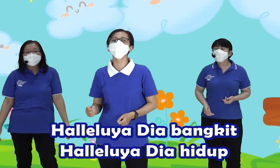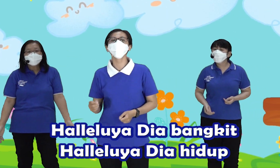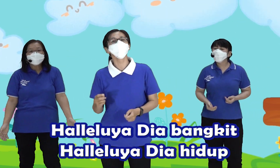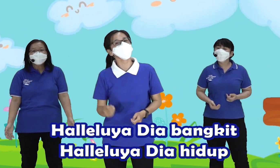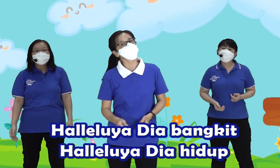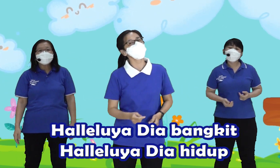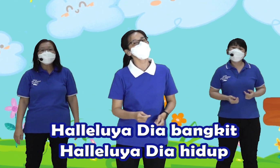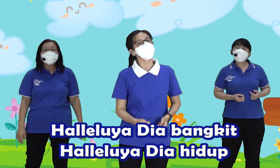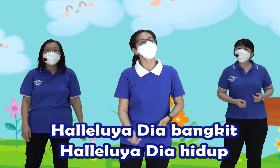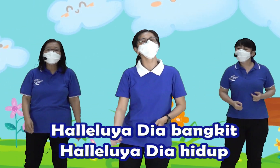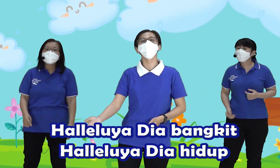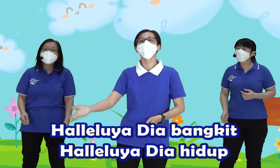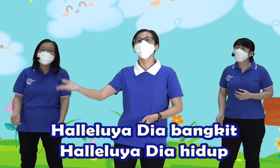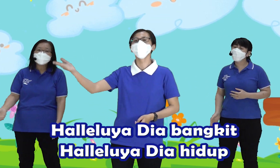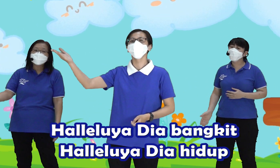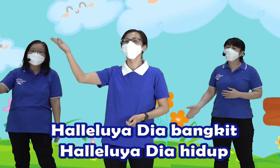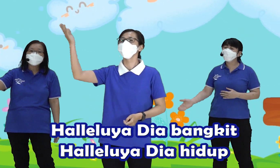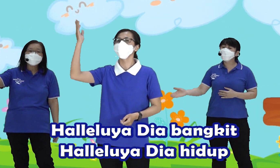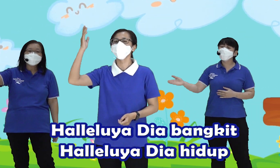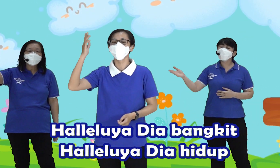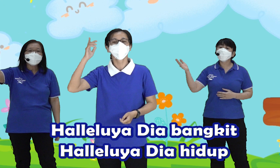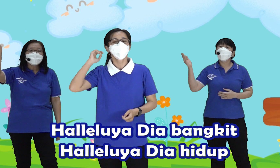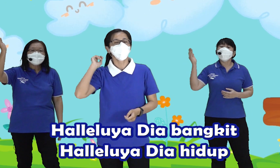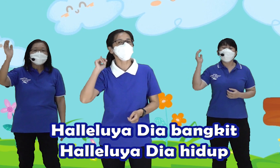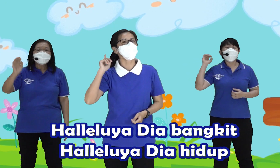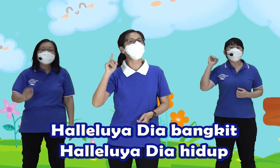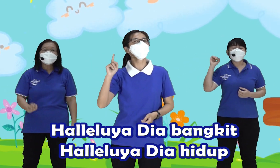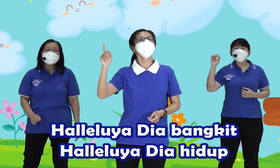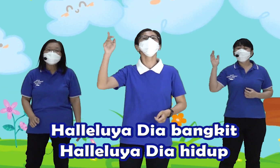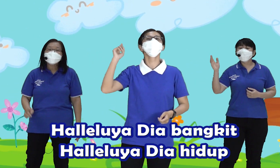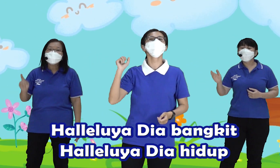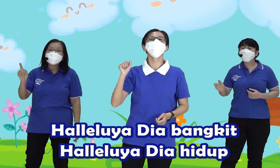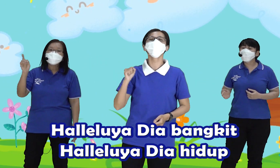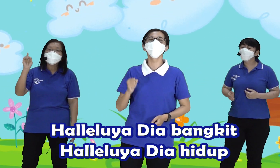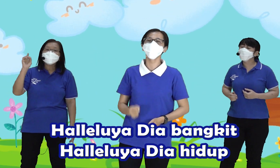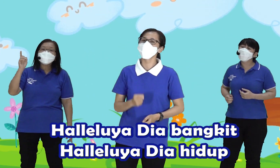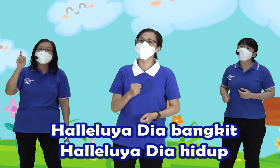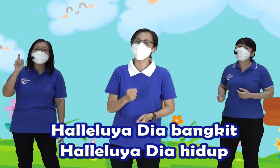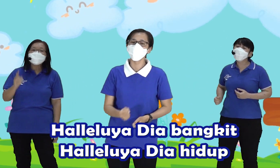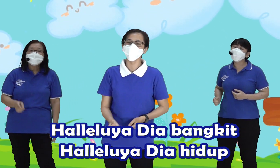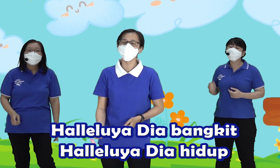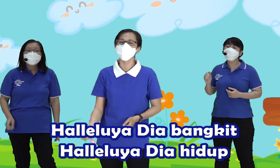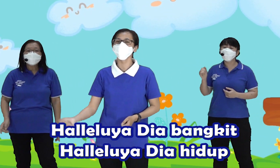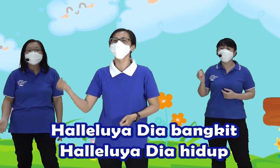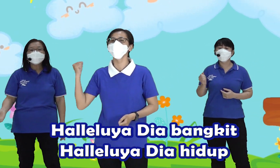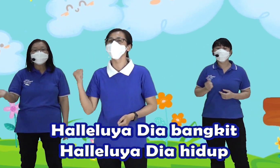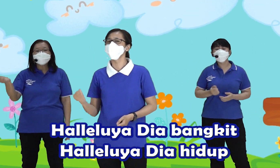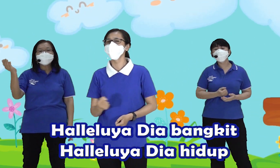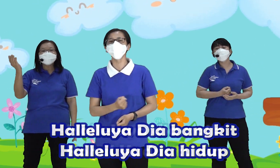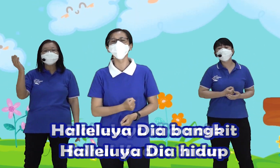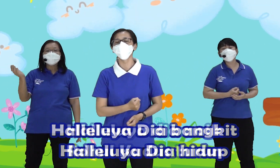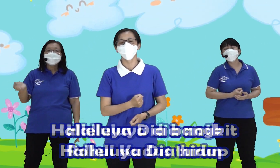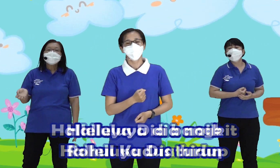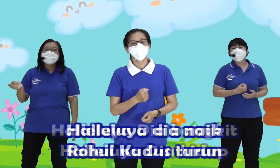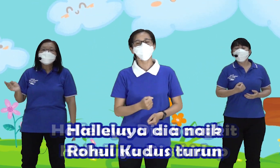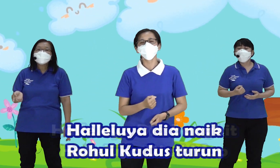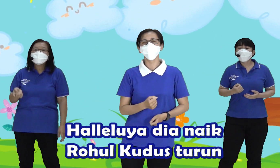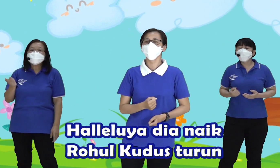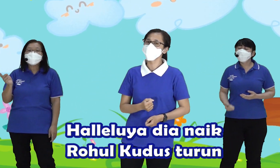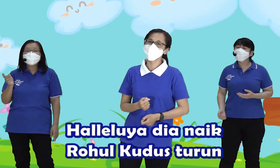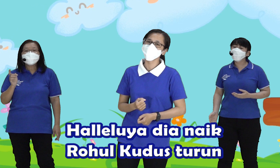Haleluya, dia bangkit Haleluya, dia hidup